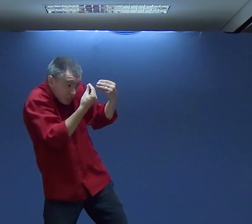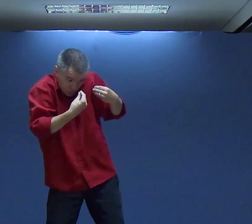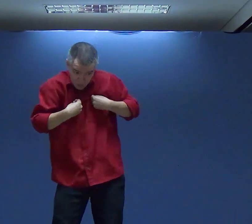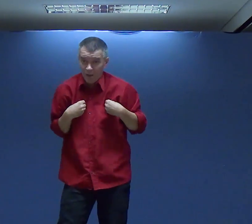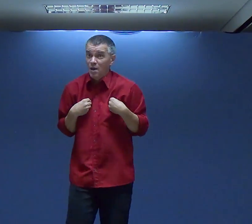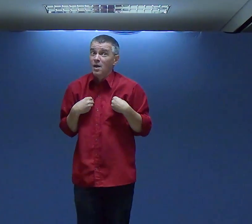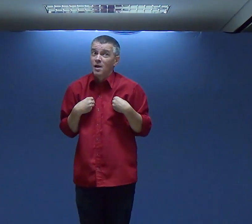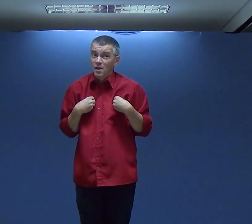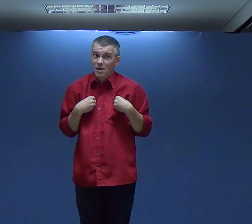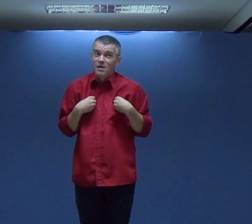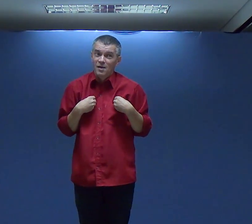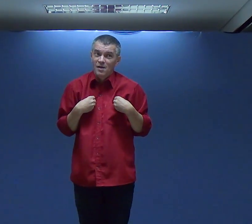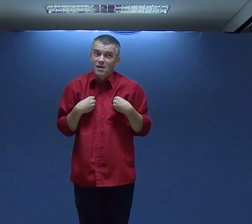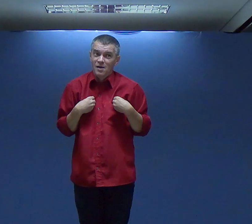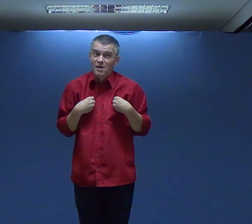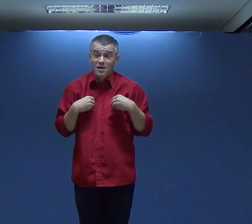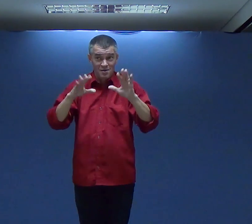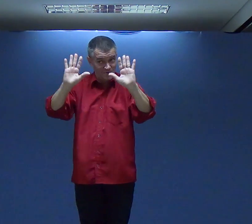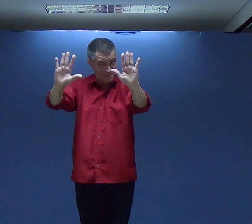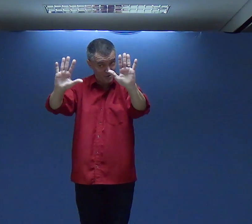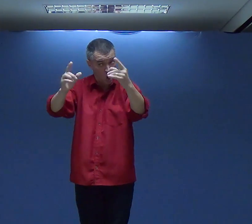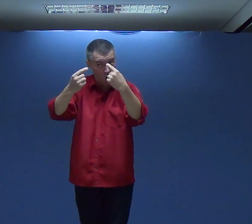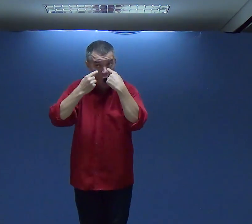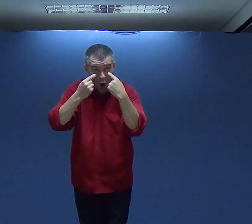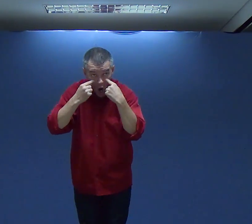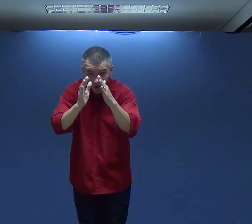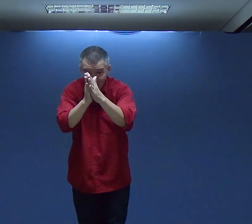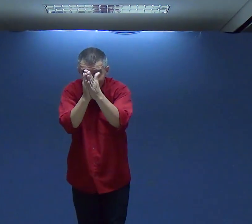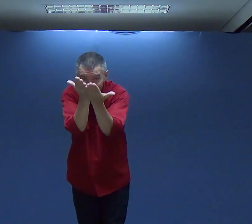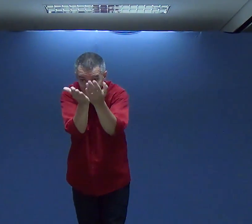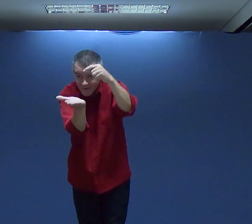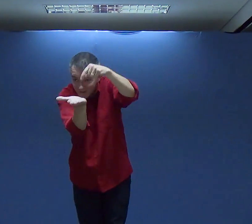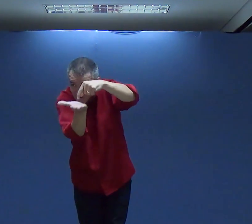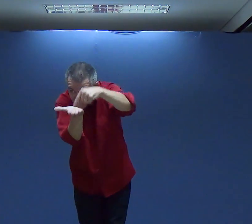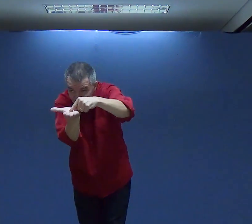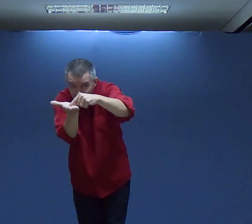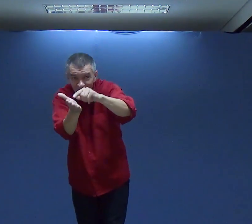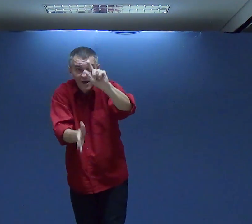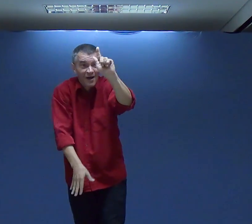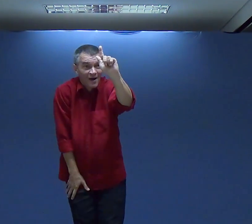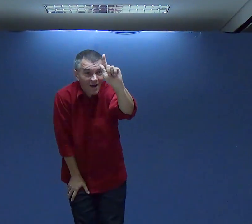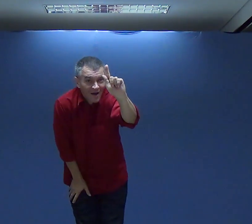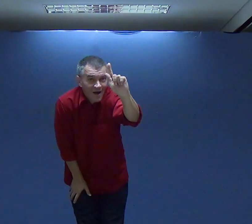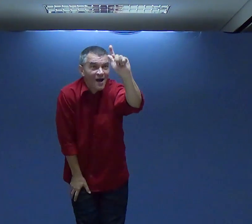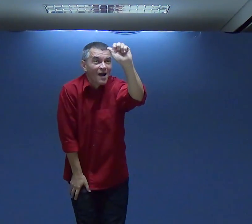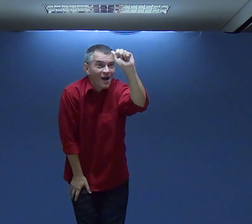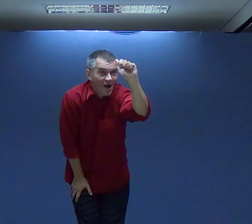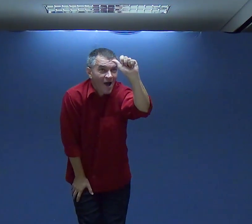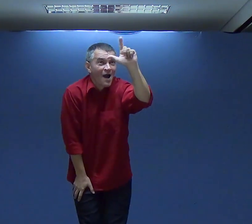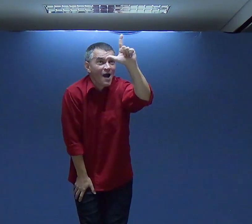eu Preciso copiar A Jesus É isso Que eu tenho que fazer Olha só O que diz Na Bíblia